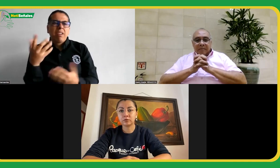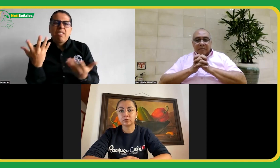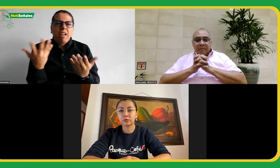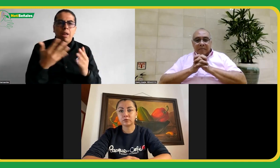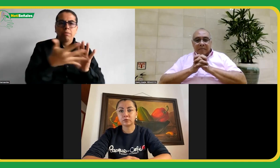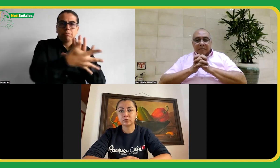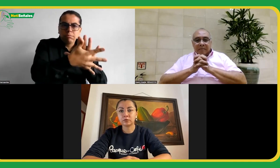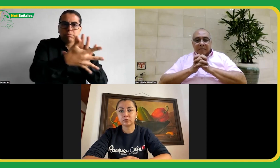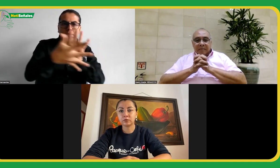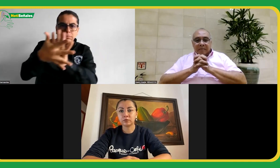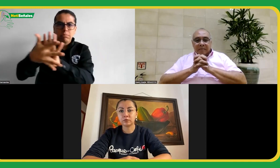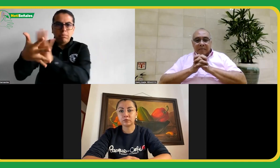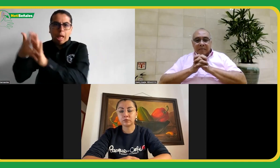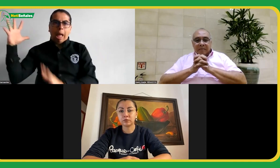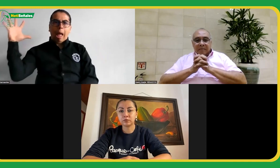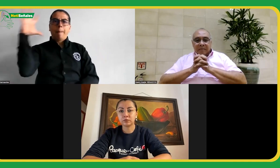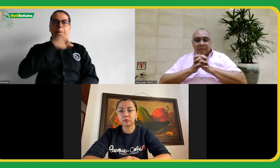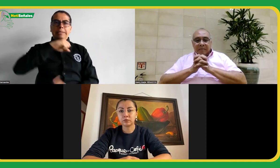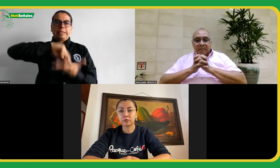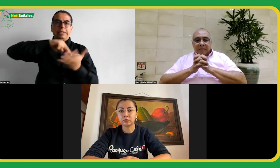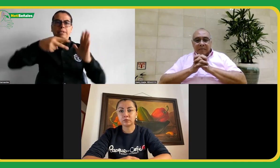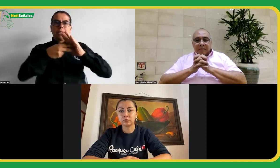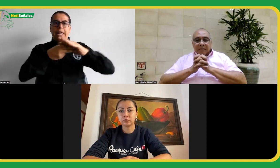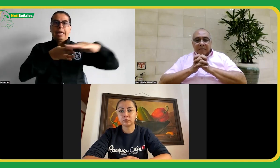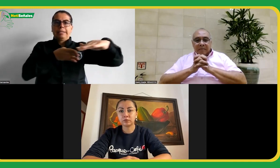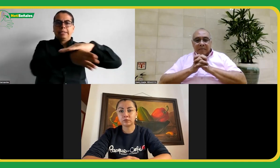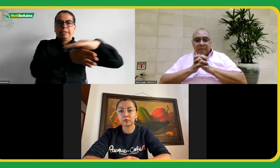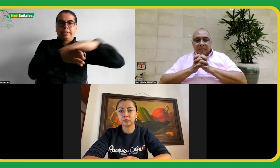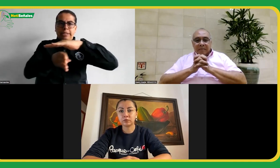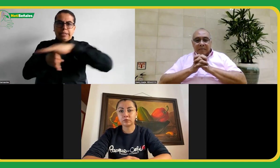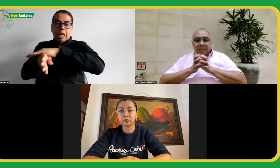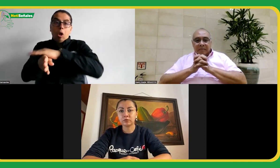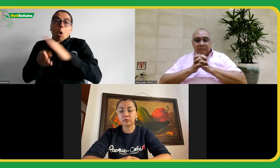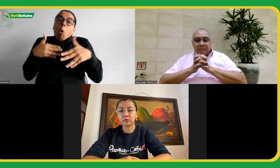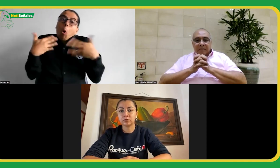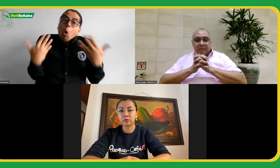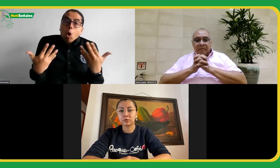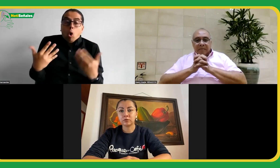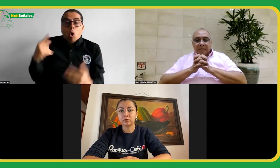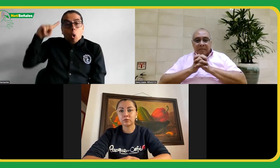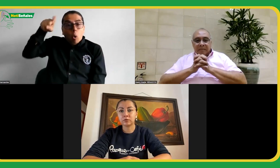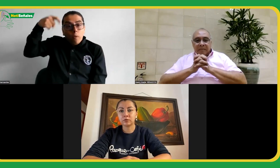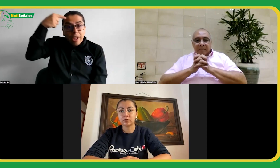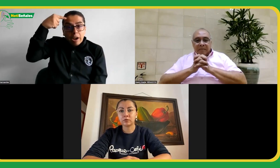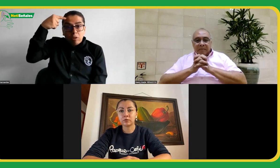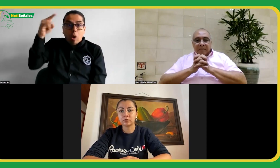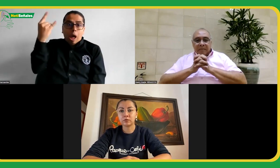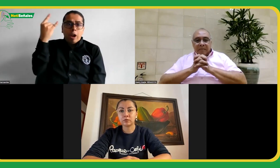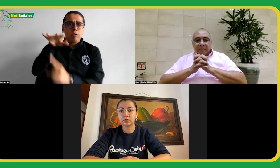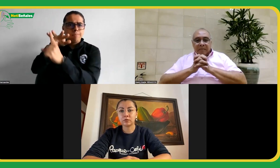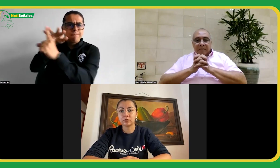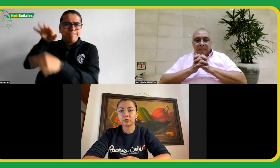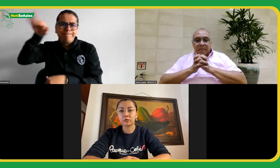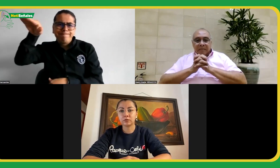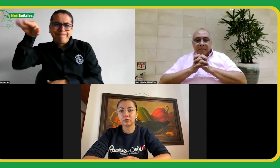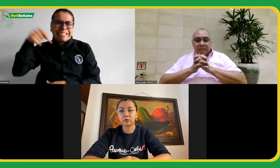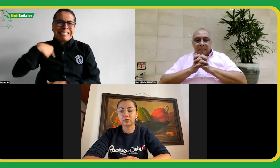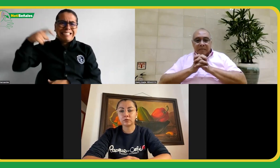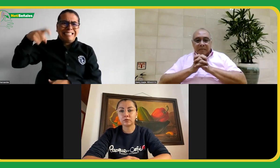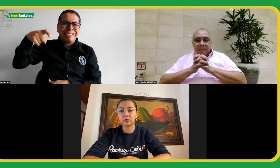entidades podemos identificar que es un espacio accesible o si ante el gobierno hacemos un ejercicio de incidencia,